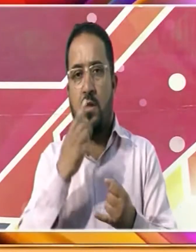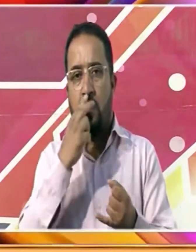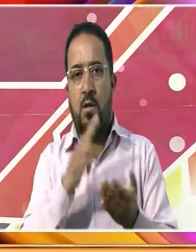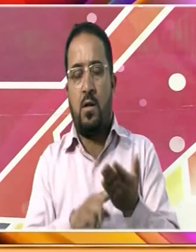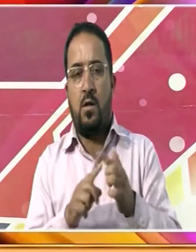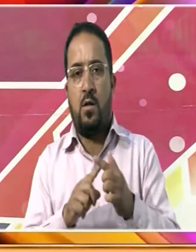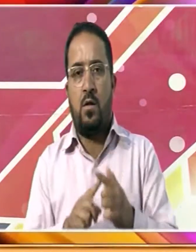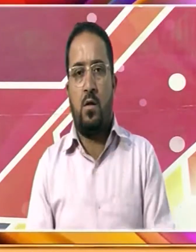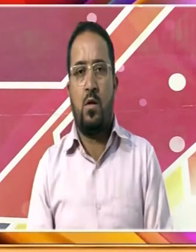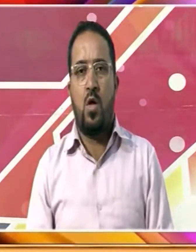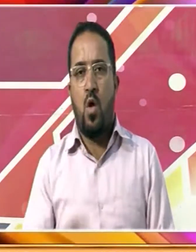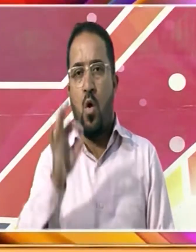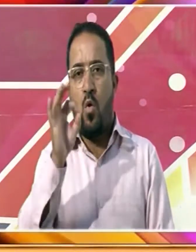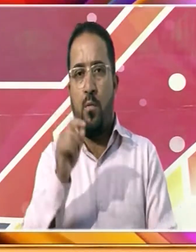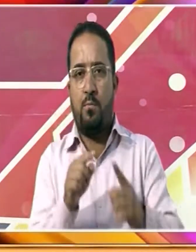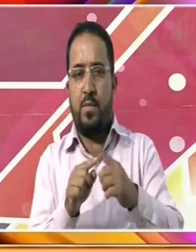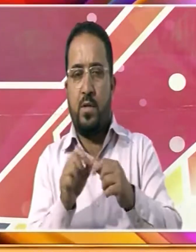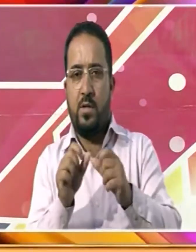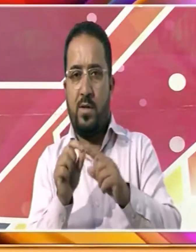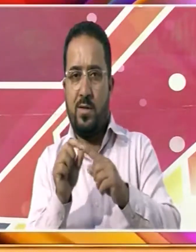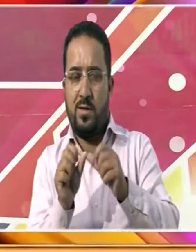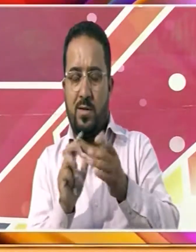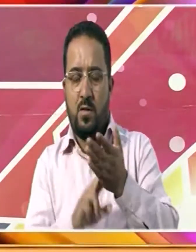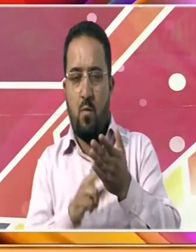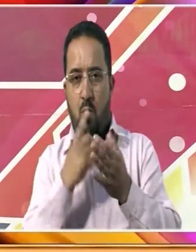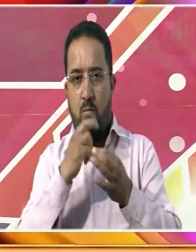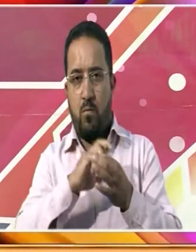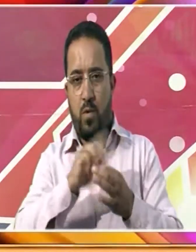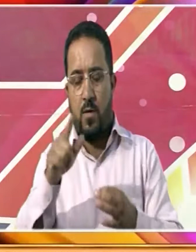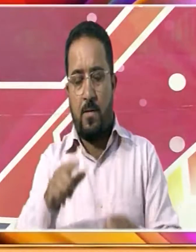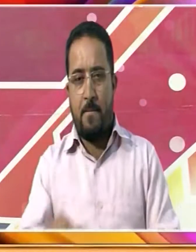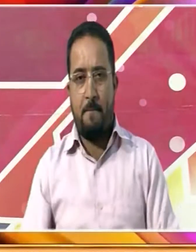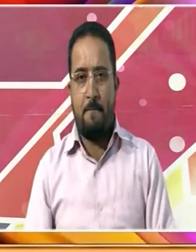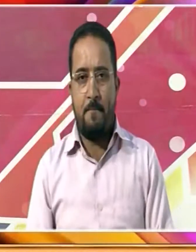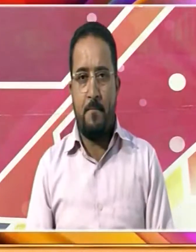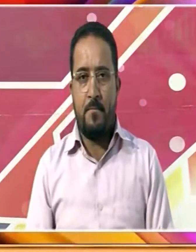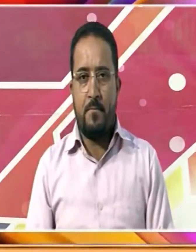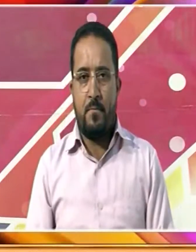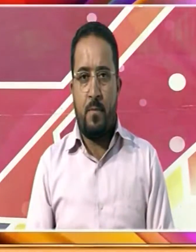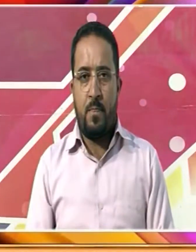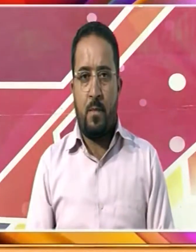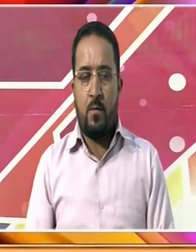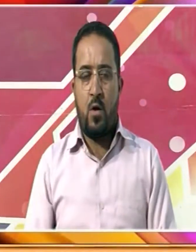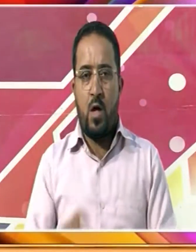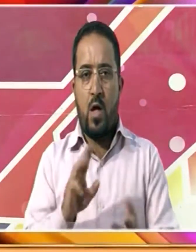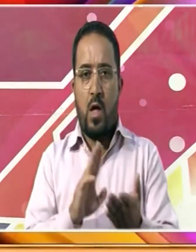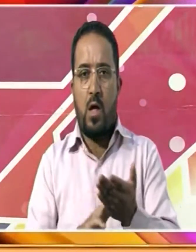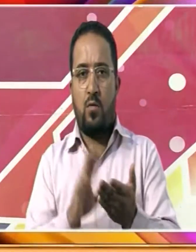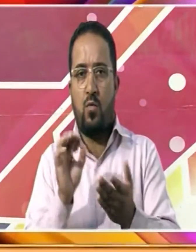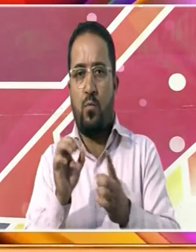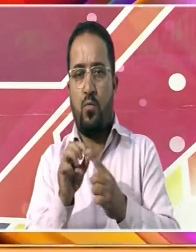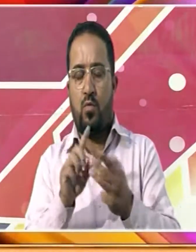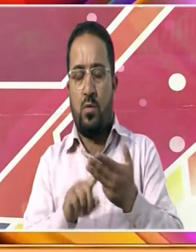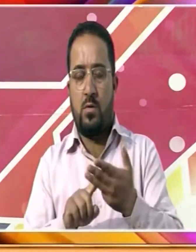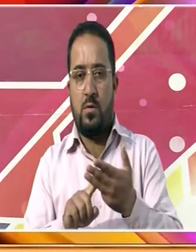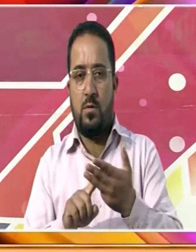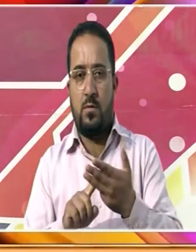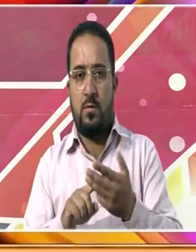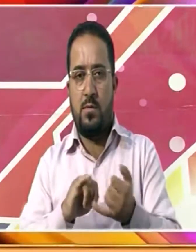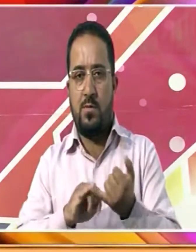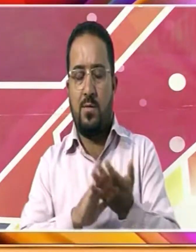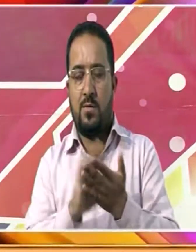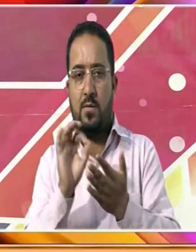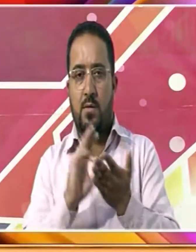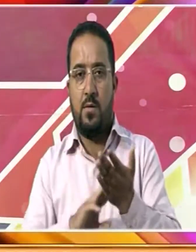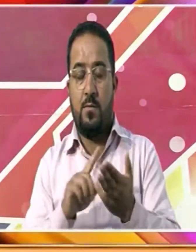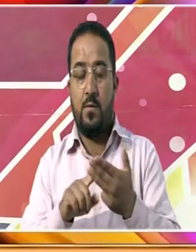اوم پاٹک نے ایک مراسلے میں کہا کہ نوپر شرمہ نے مختلف